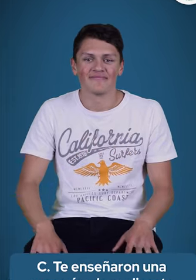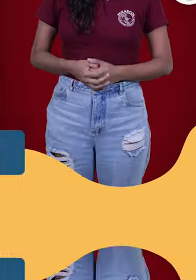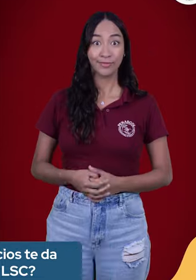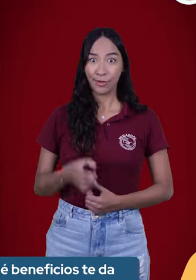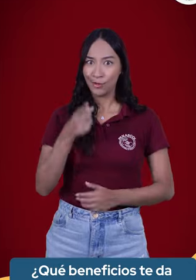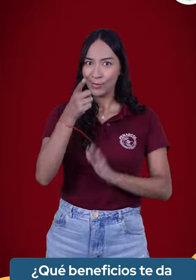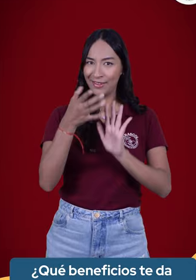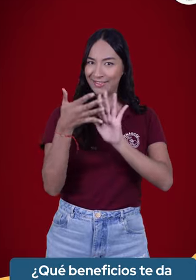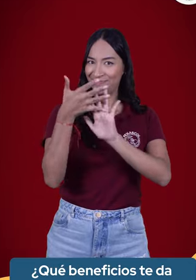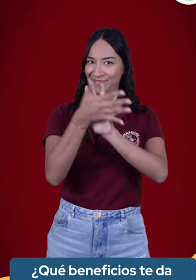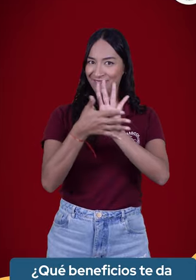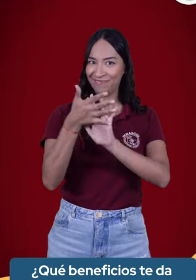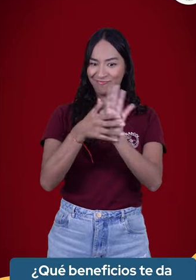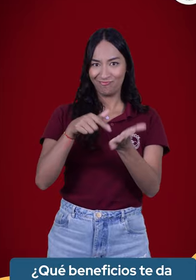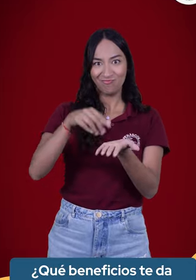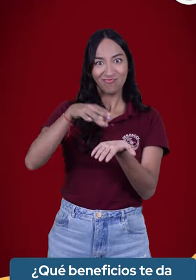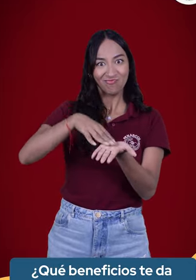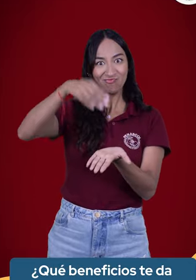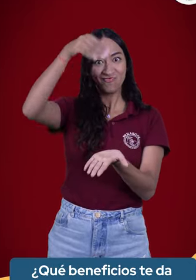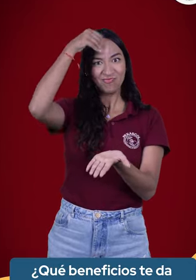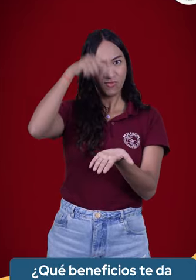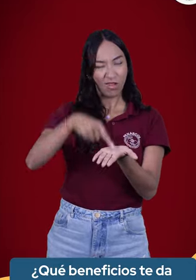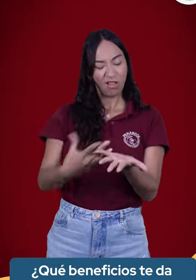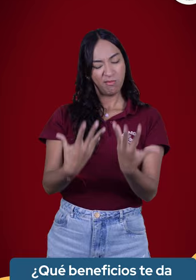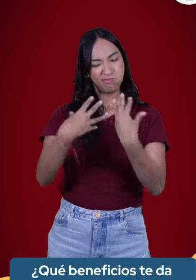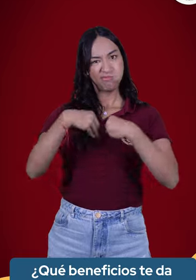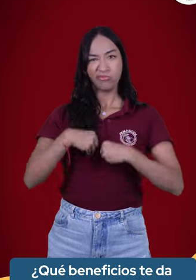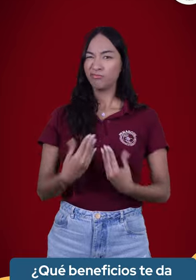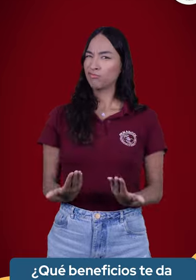¿Qué beneficios te da aprender lengua de señas colombiana?